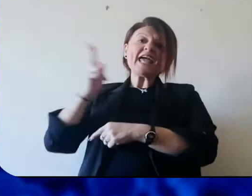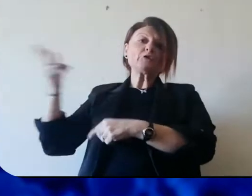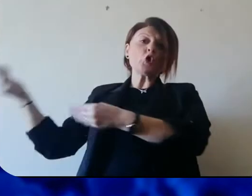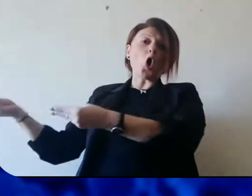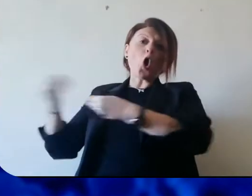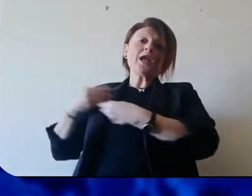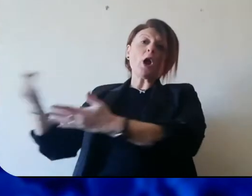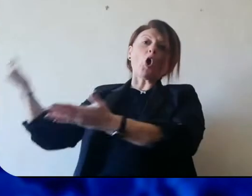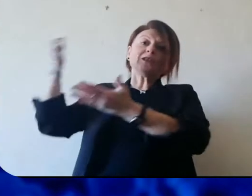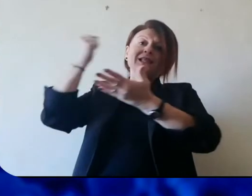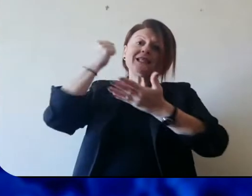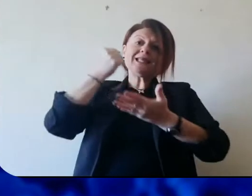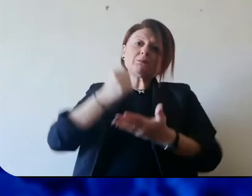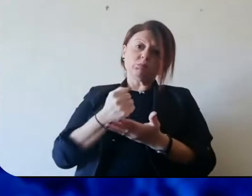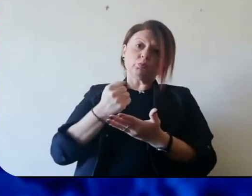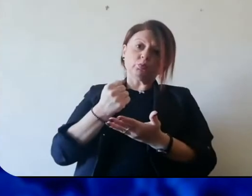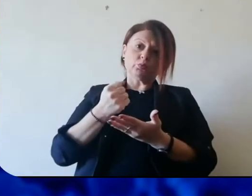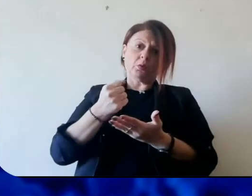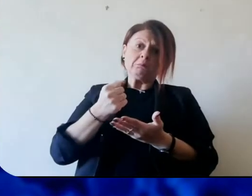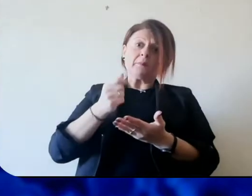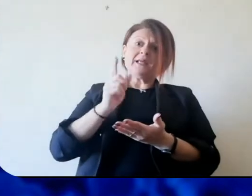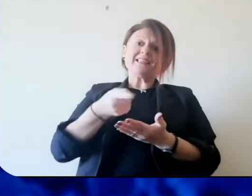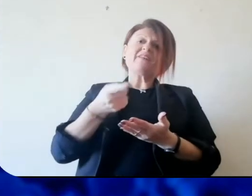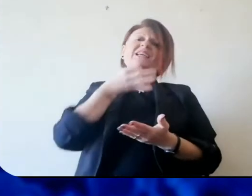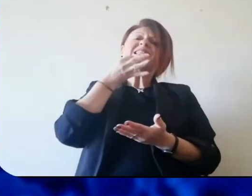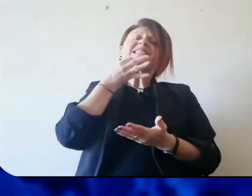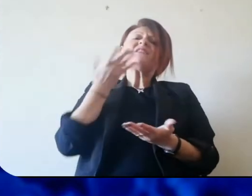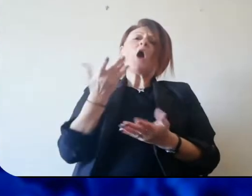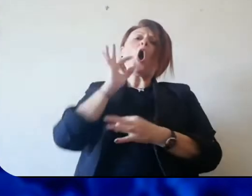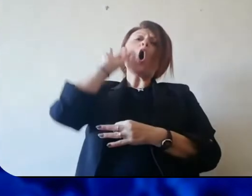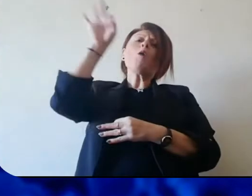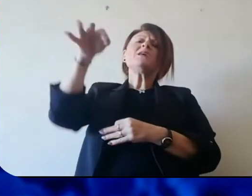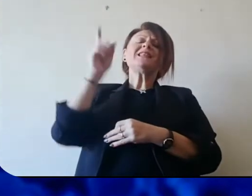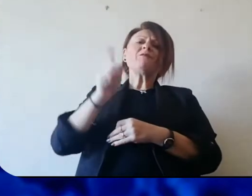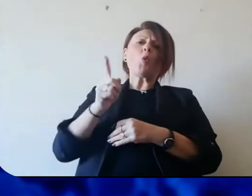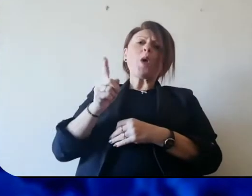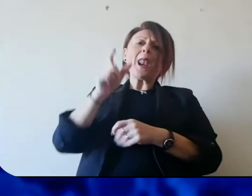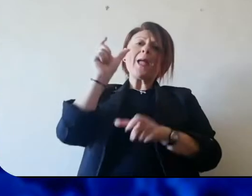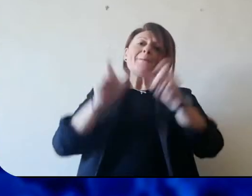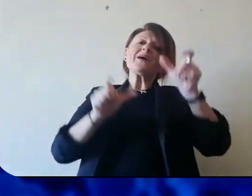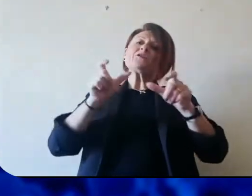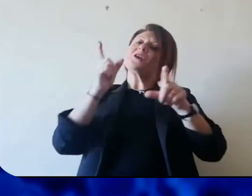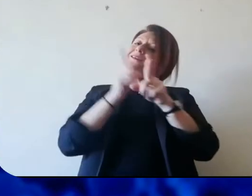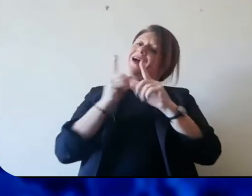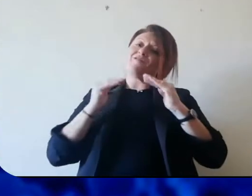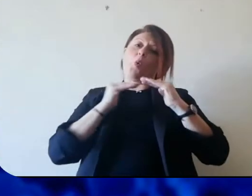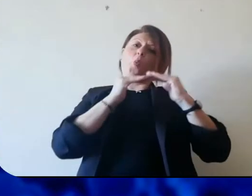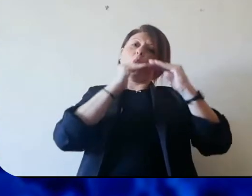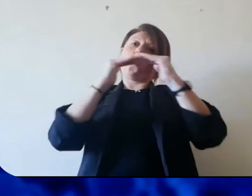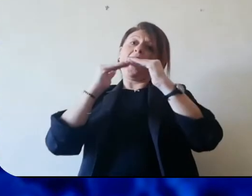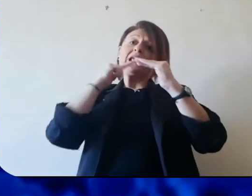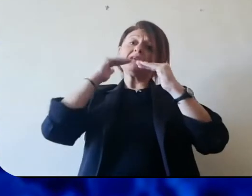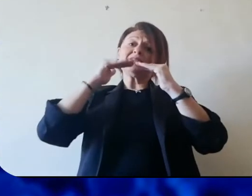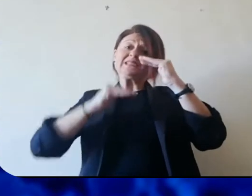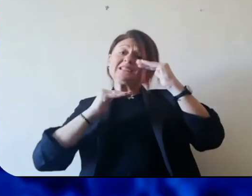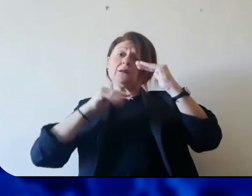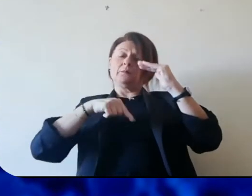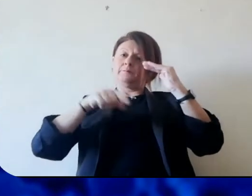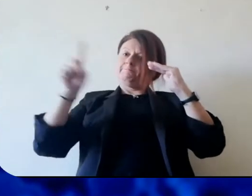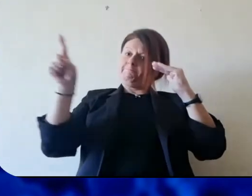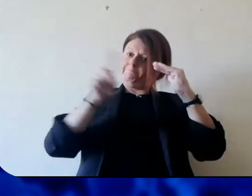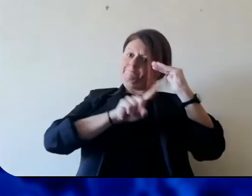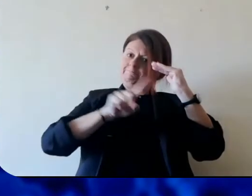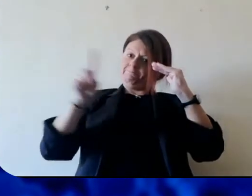Regione da qui a breve. Evidentemente l'obiettivo è quello di non lasciare indietro nessuno, noi sappiamo che tanta gente